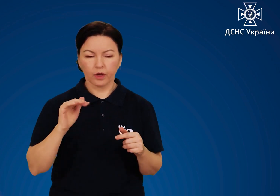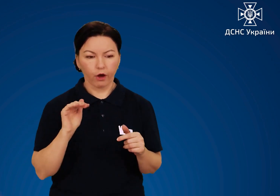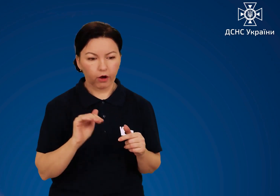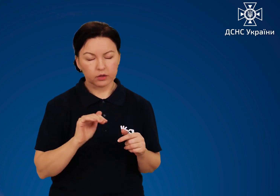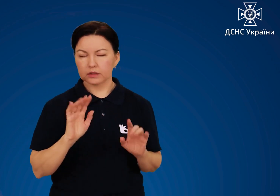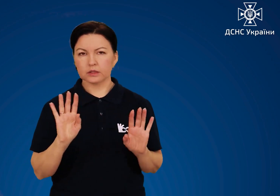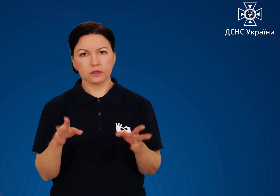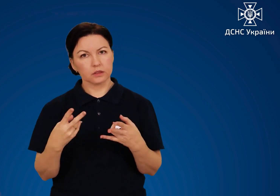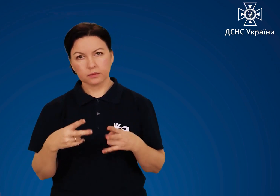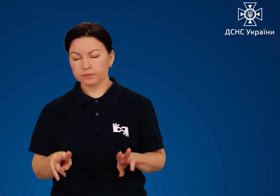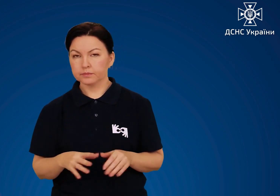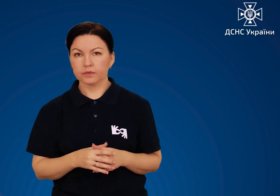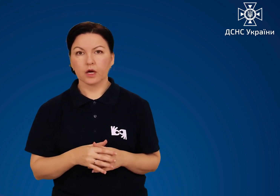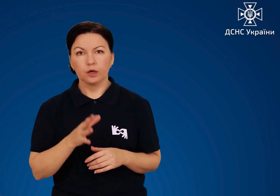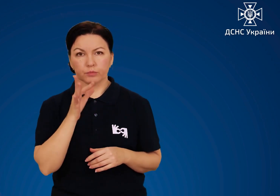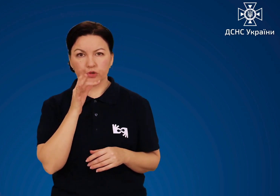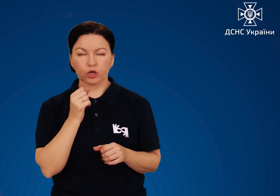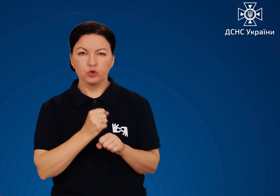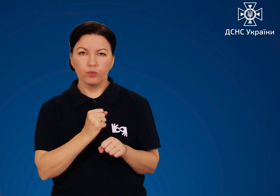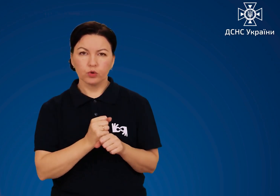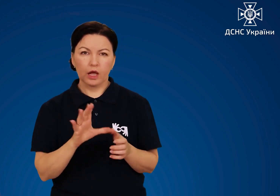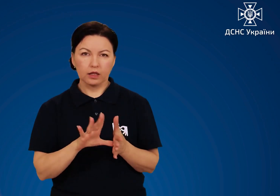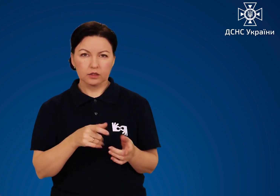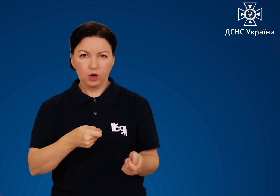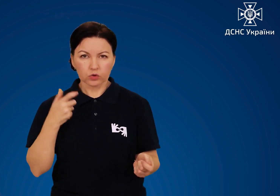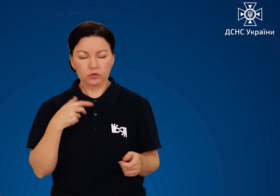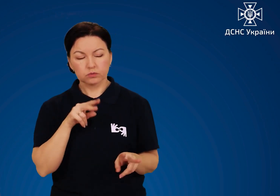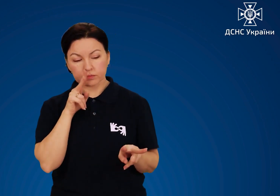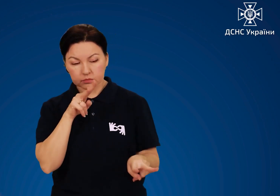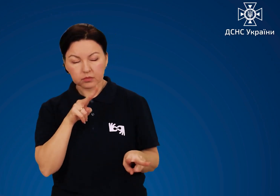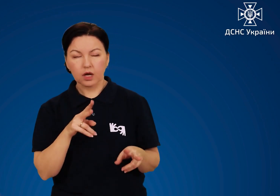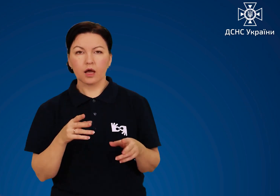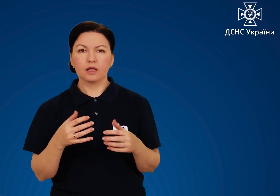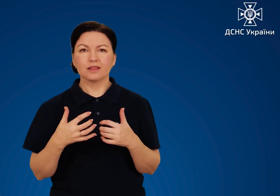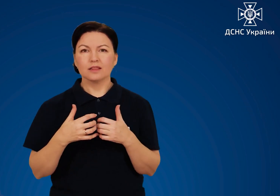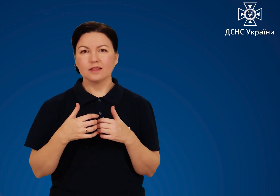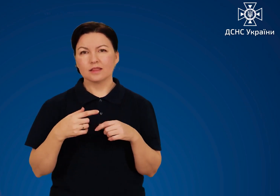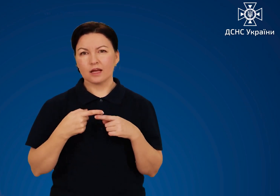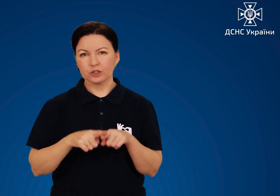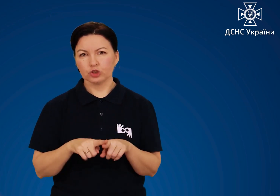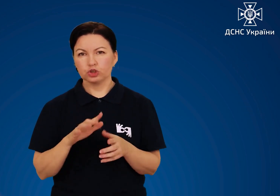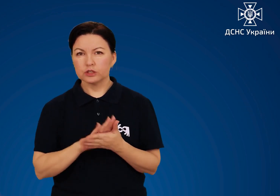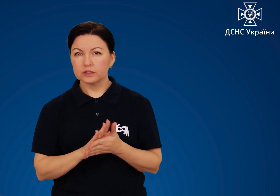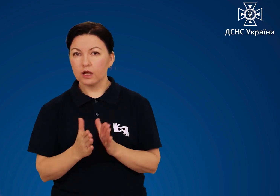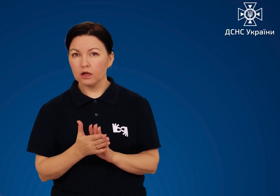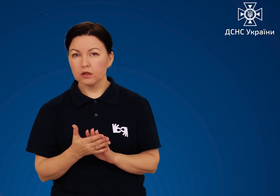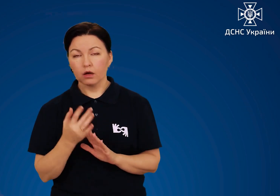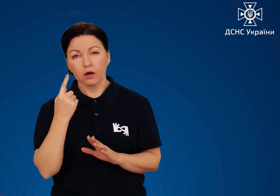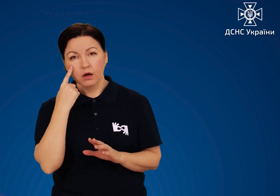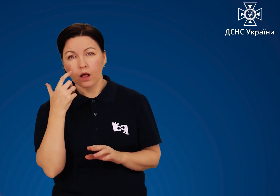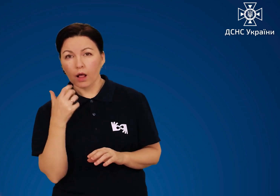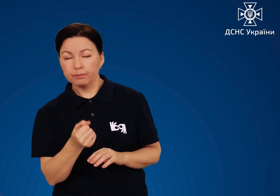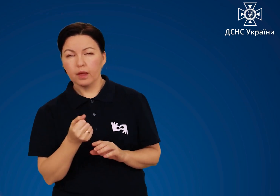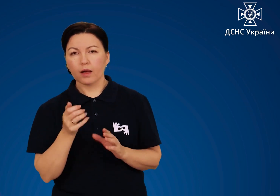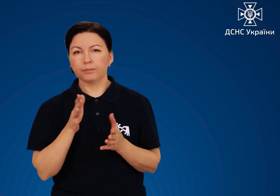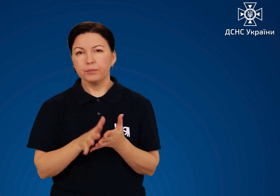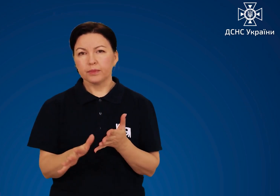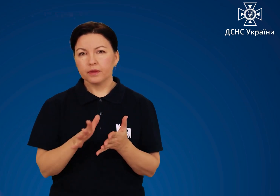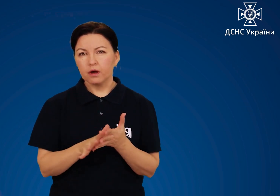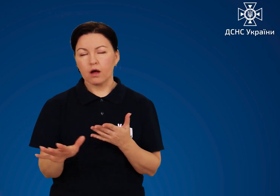Під час роботи електрогенератору контролюйте його технічний стан. У разі виявлення